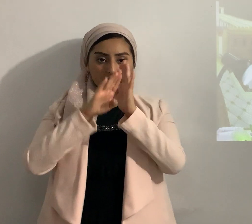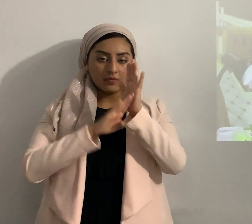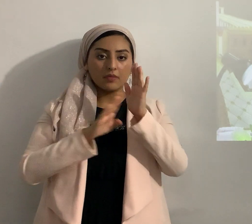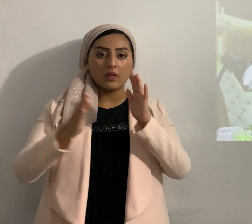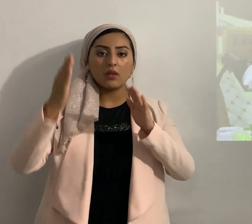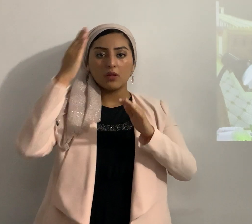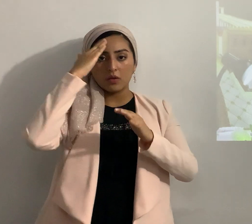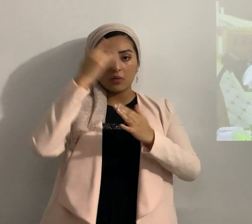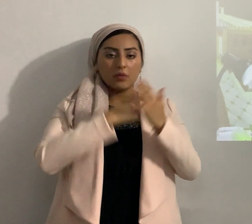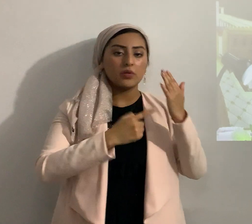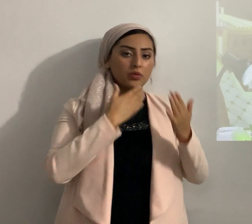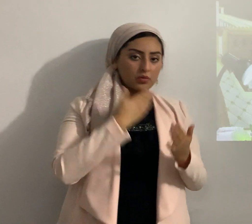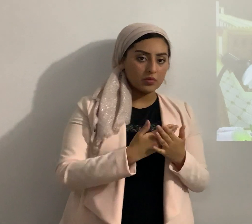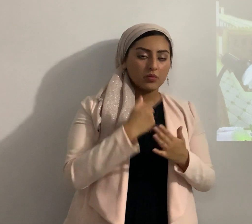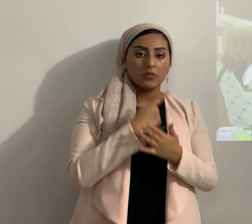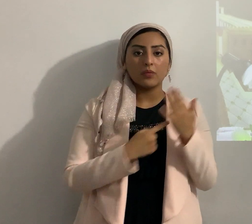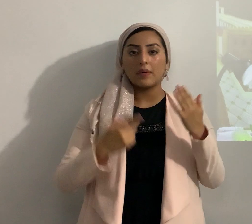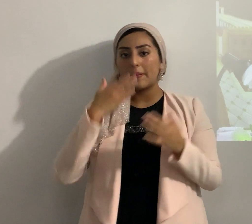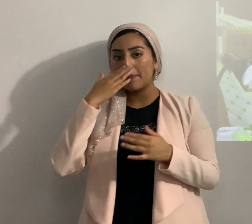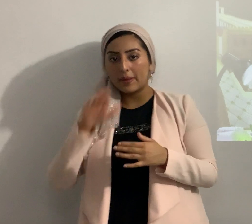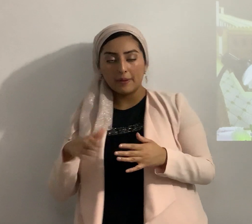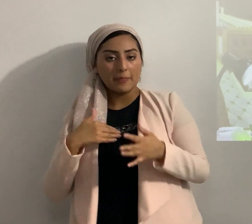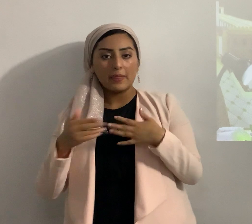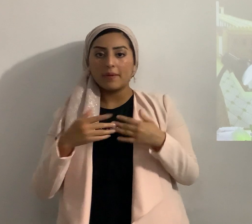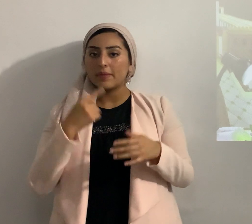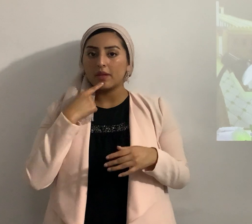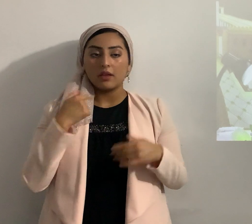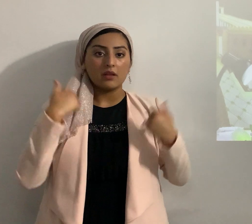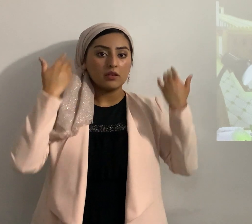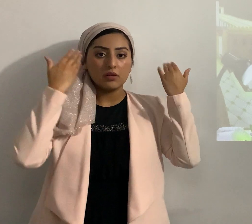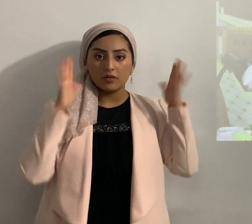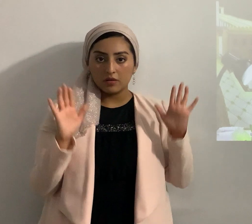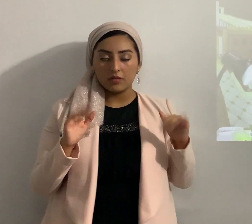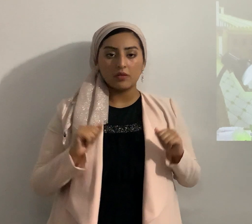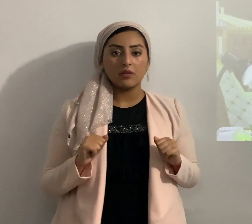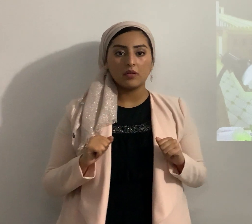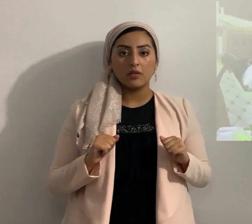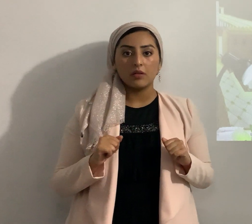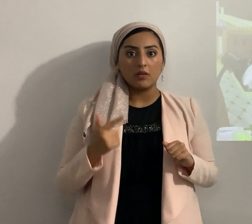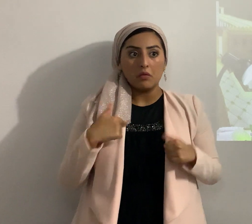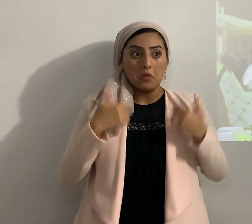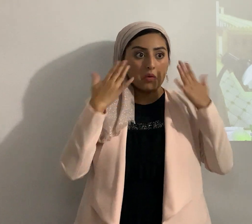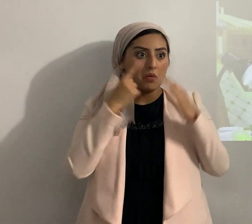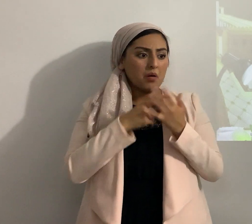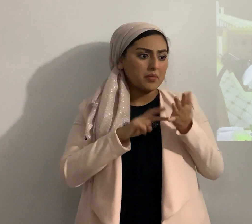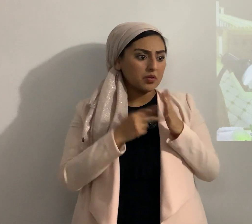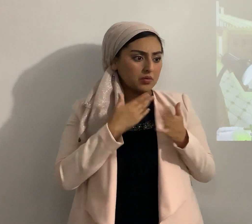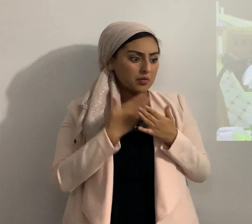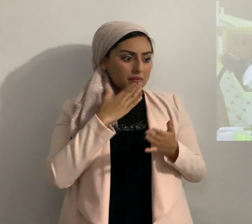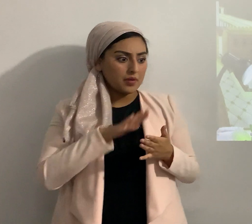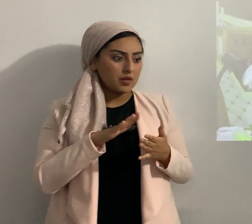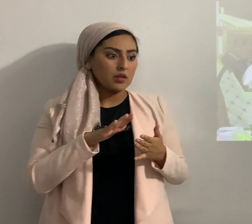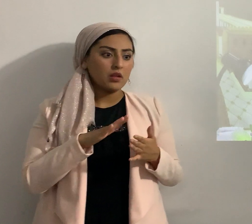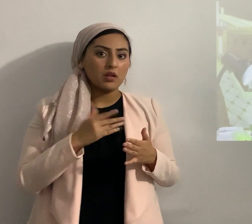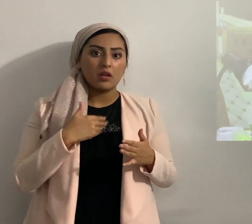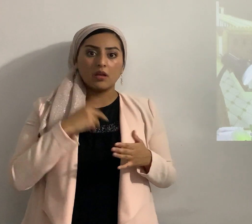bueno y que es malo aunque diga que no aunque no pues yo no lo sabía meterme con la mujer del otro